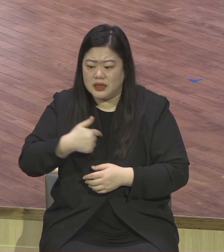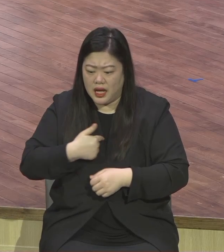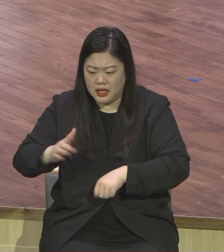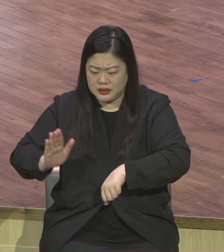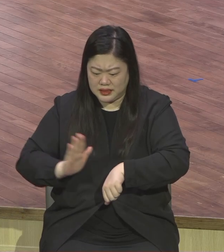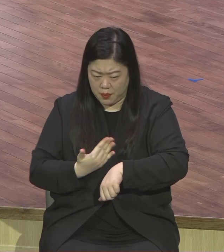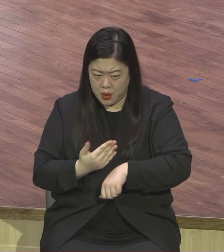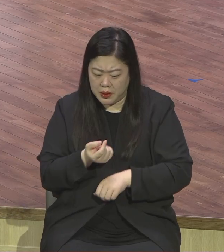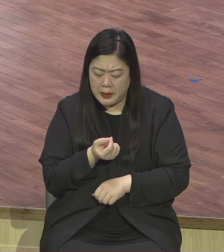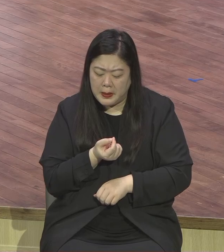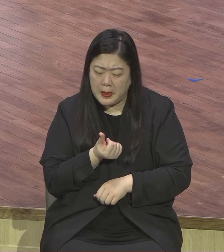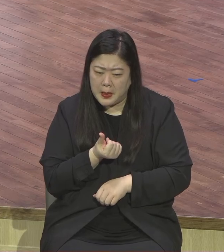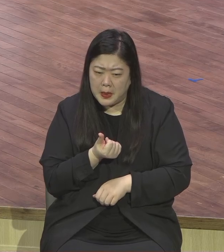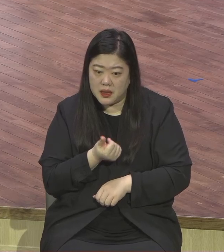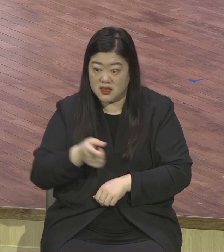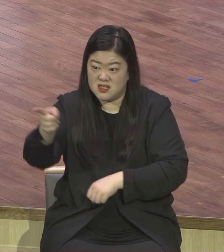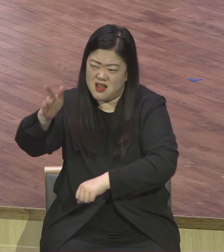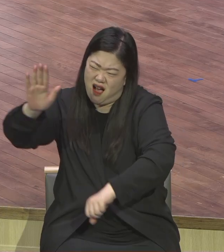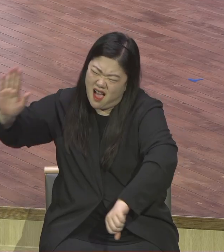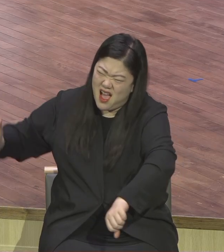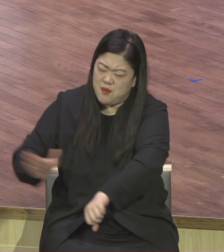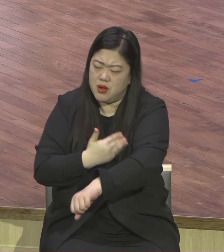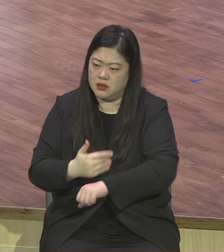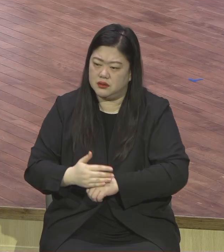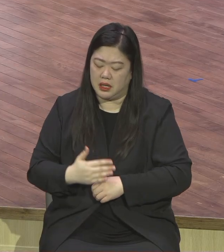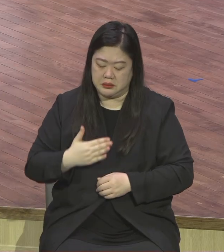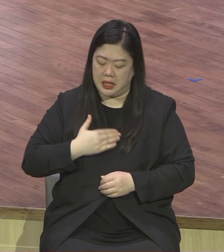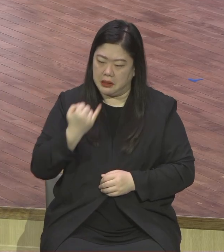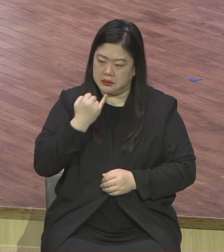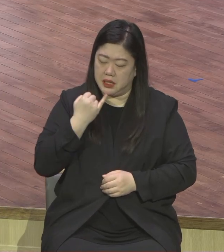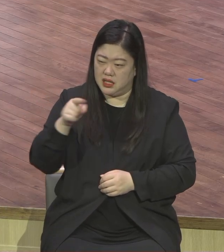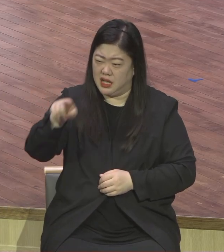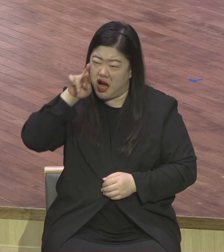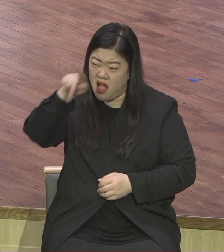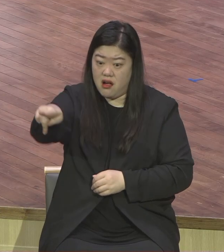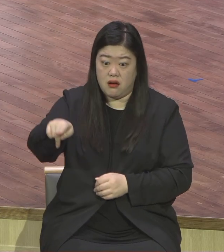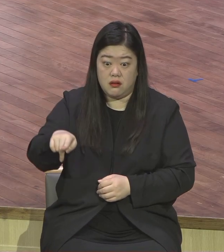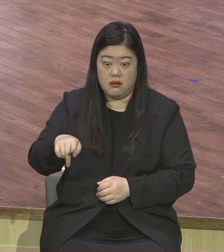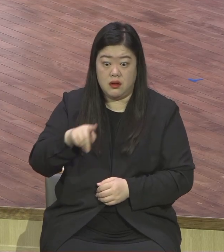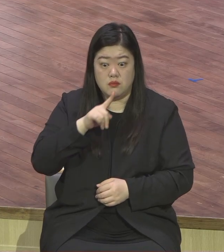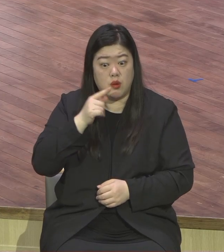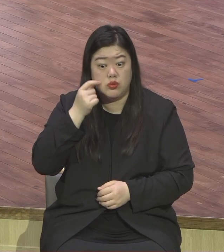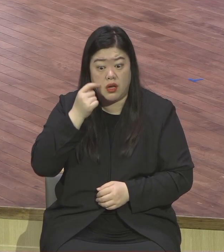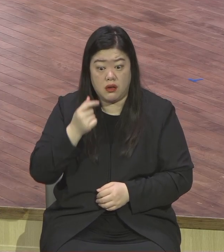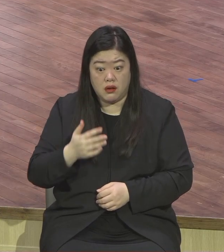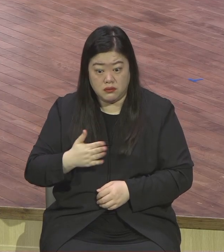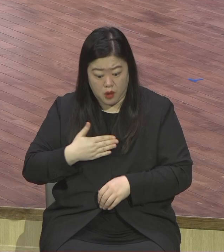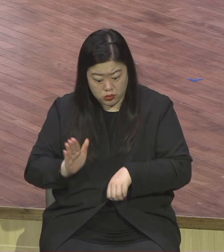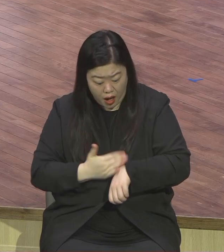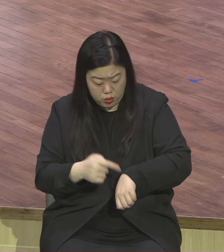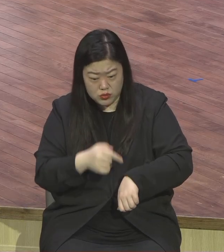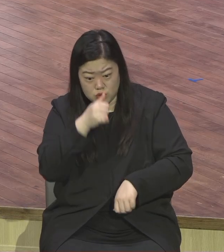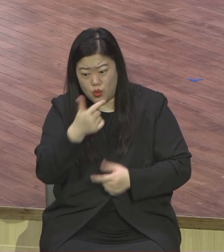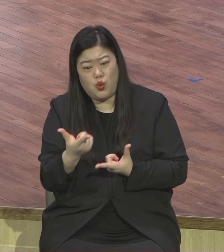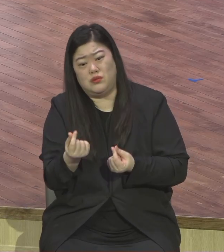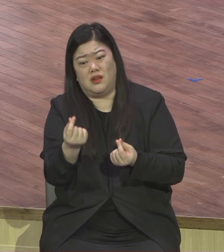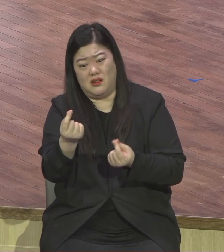더러운 누더기 더러운 그거 가지고 자로제 샀습니다. 난 비판합니다. 난 판단합니다. 난 너보다 나